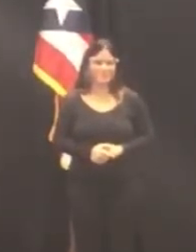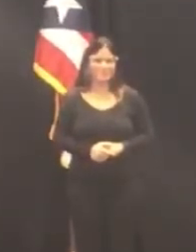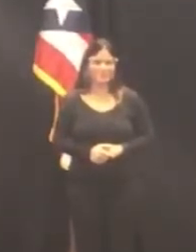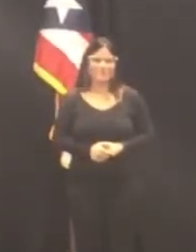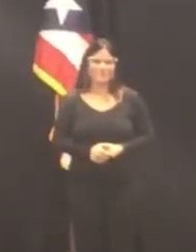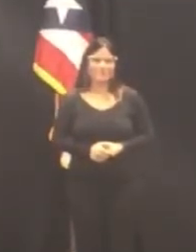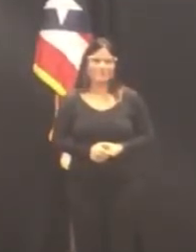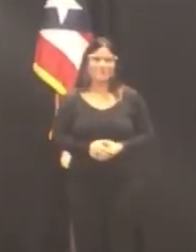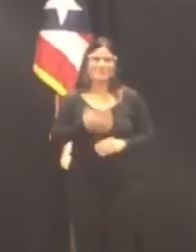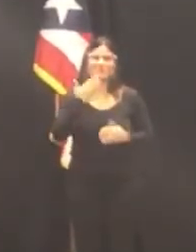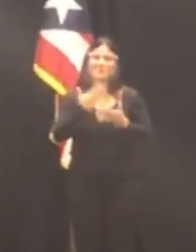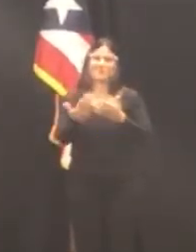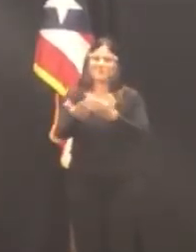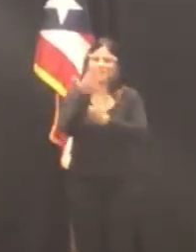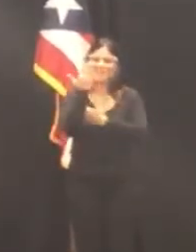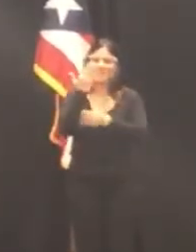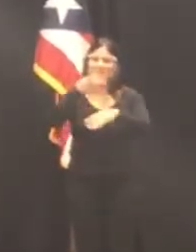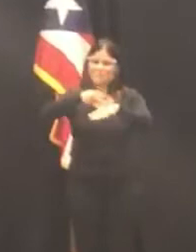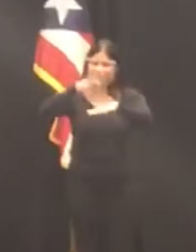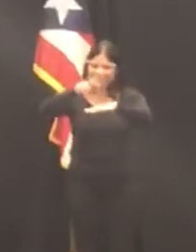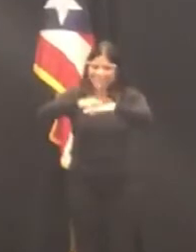Buenos días, pueblo de Puerto Rico.